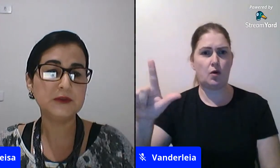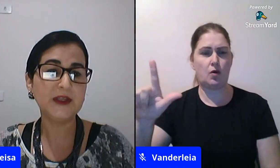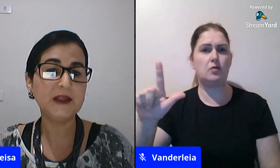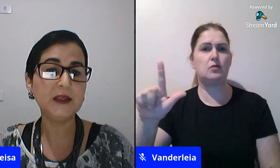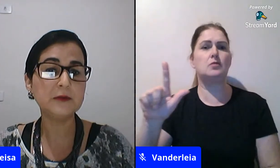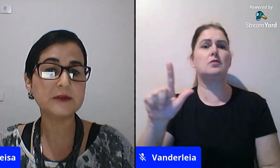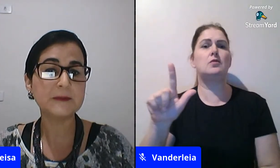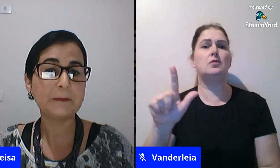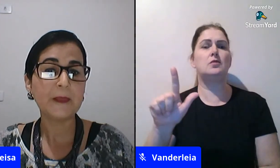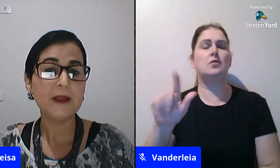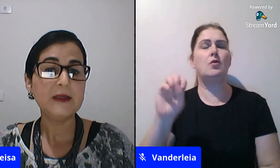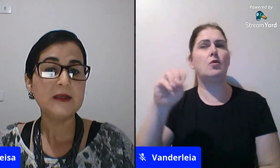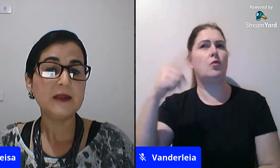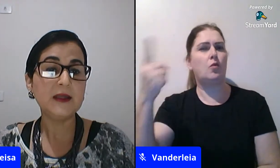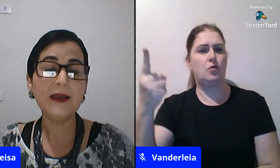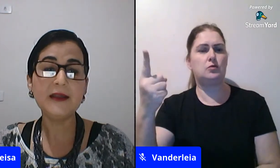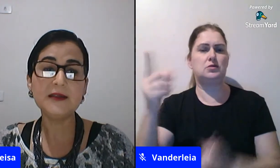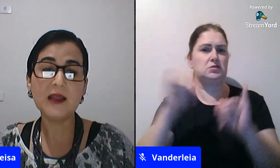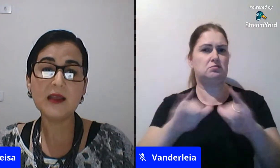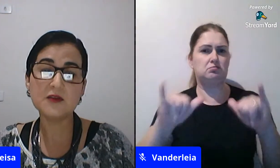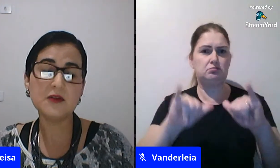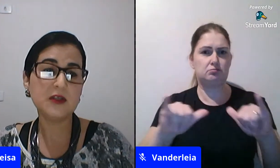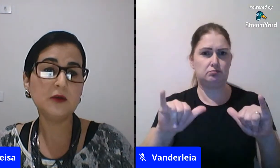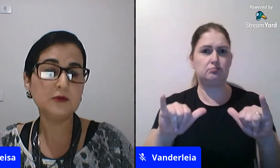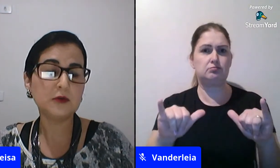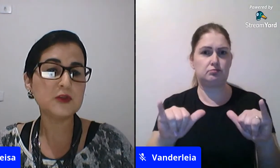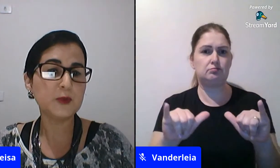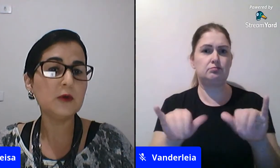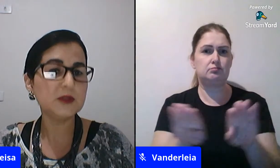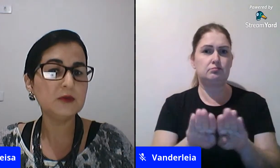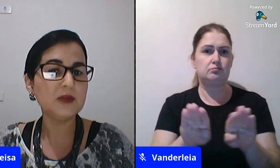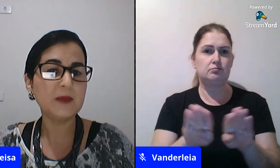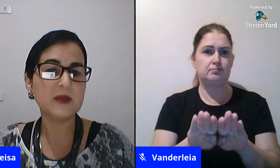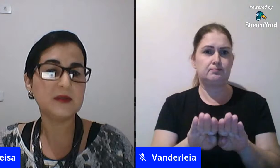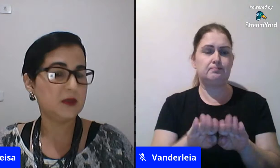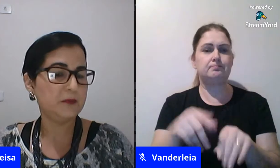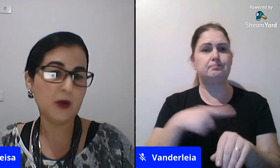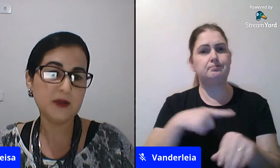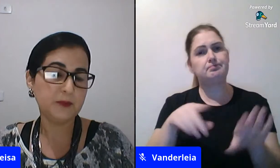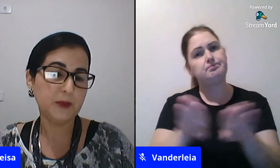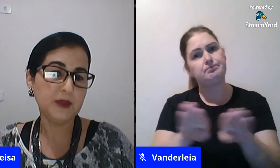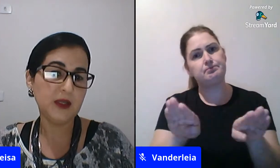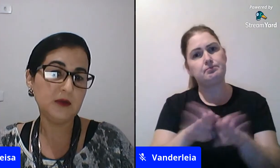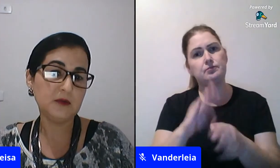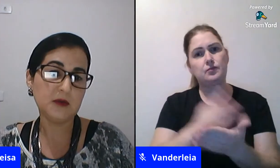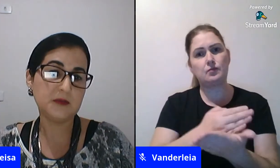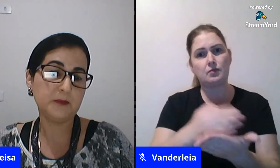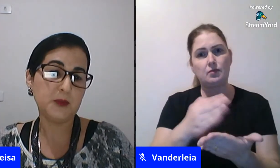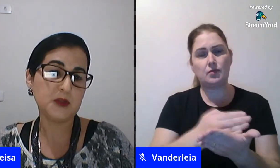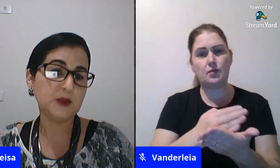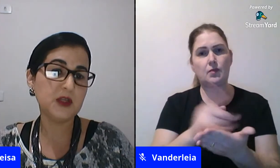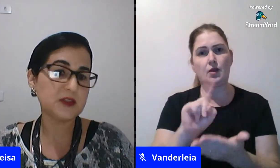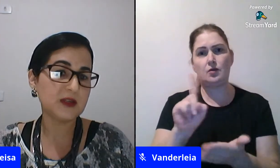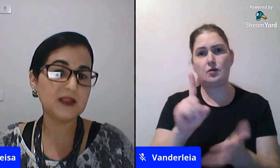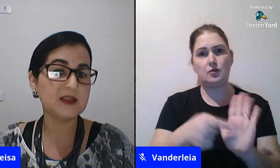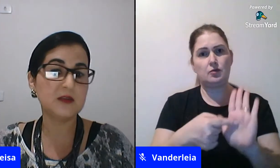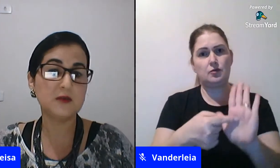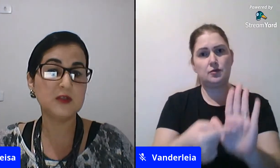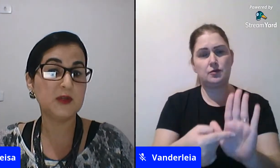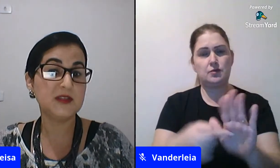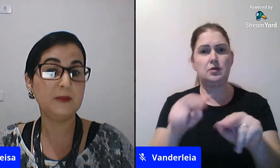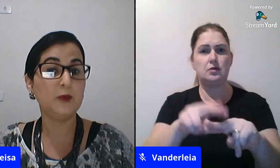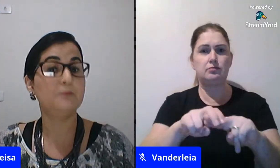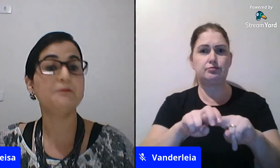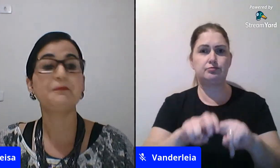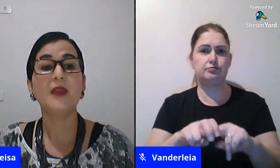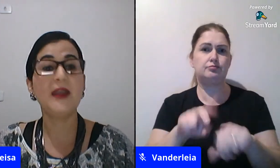outros veículos, e ainda tem questões que eu não trouxe por conta do tempo, que poderiam, nós poderíamos tratar das